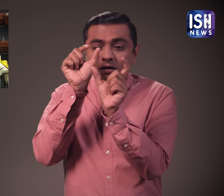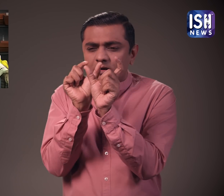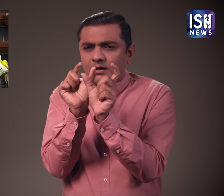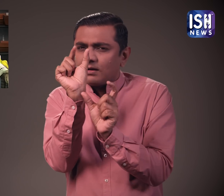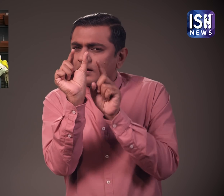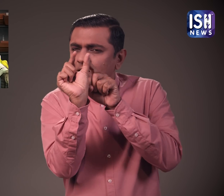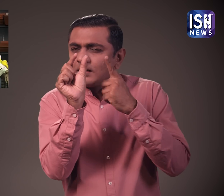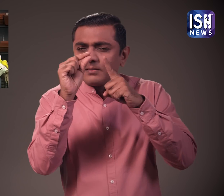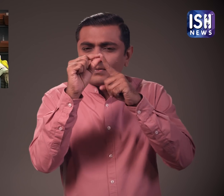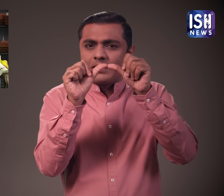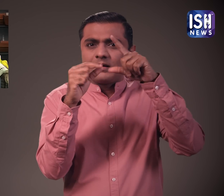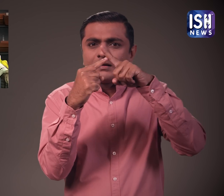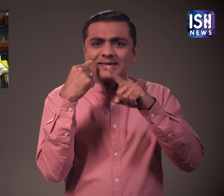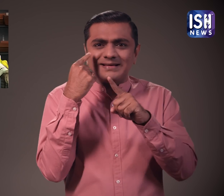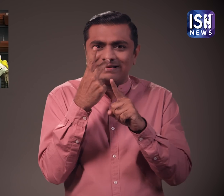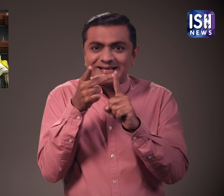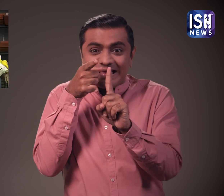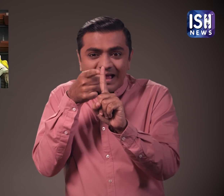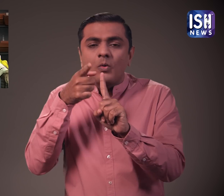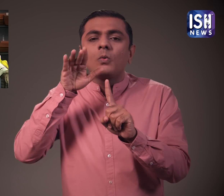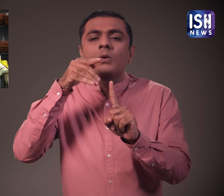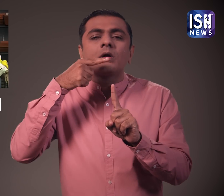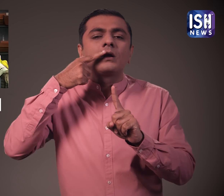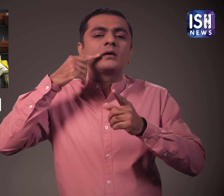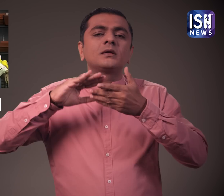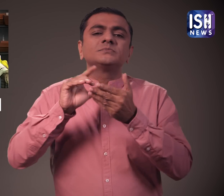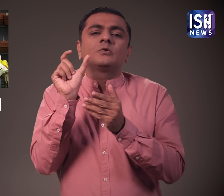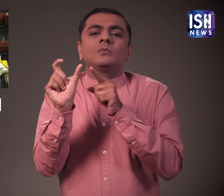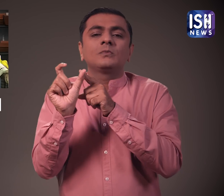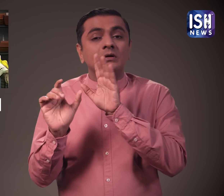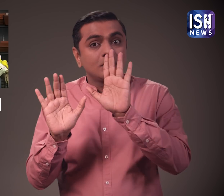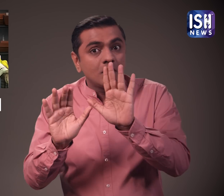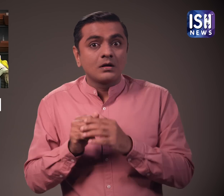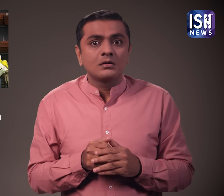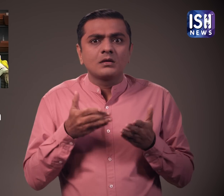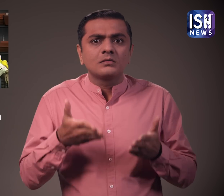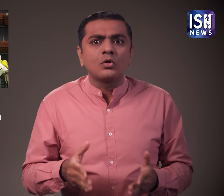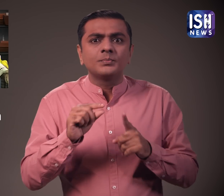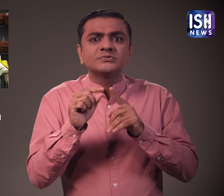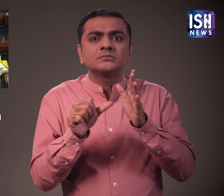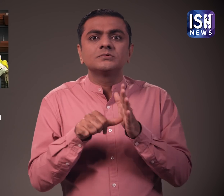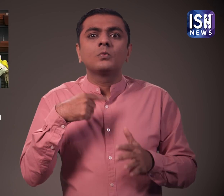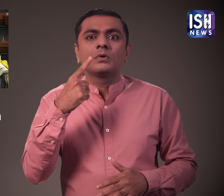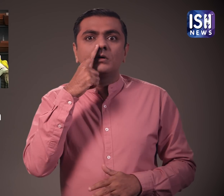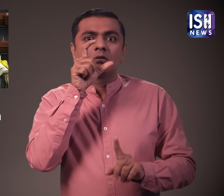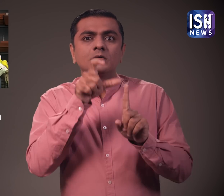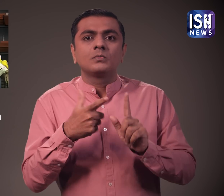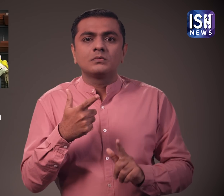हाला कि पती का अनुबाद हस्बंड के रूप में होता है। अब जबकि हमारी नई राष्ट्रपती